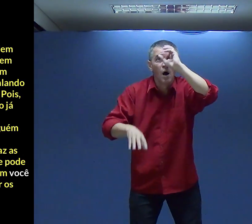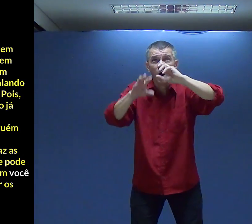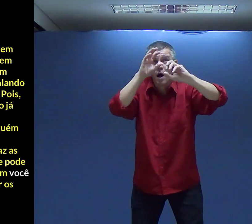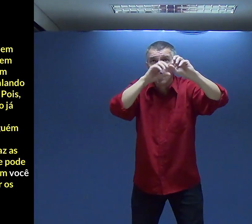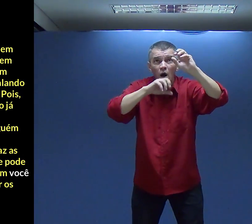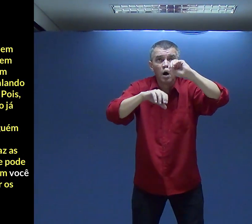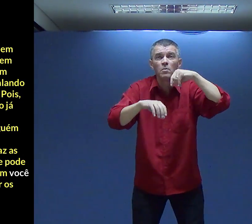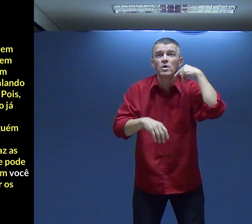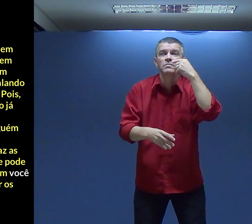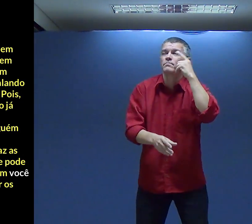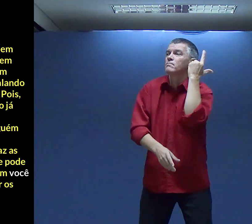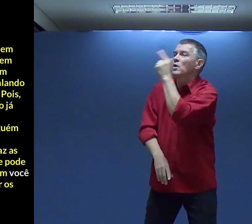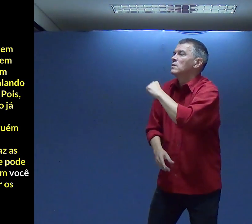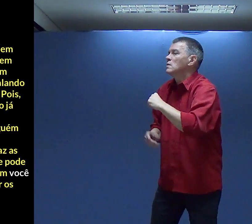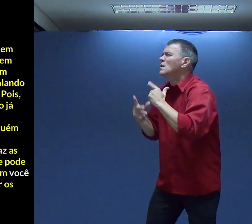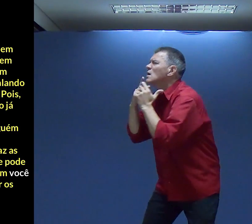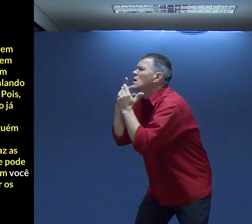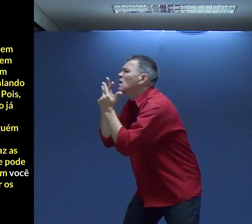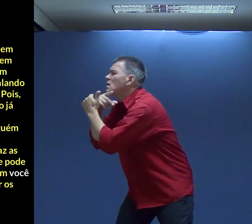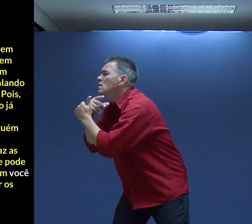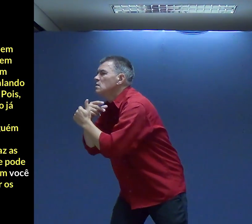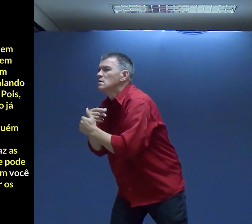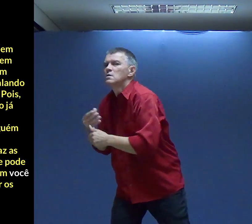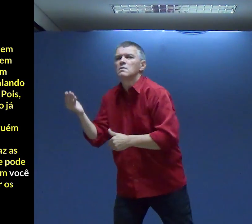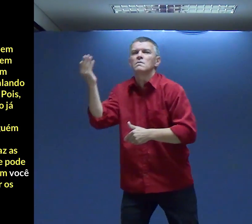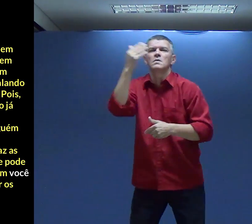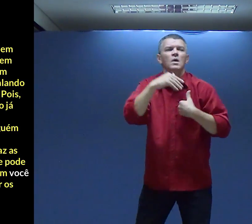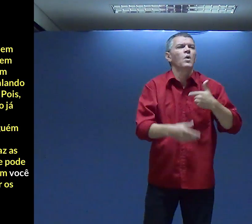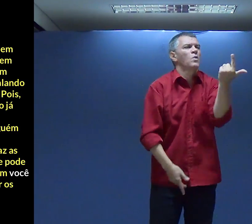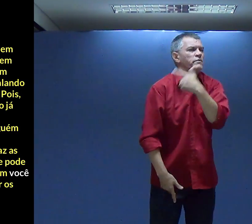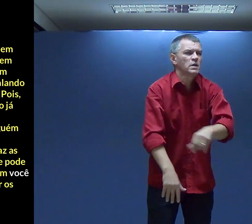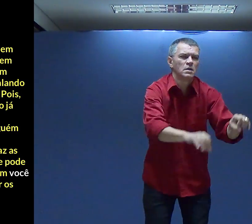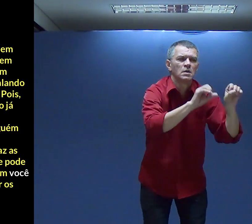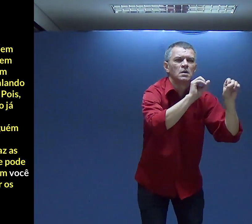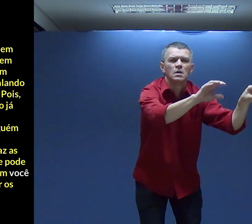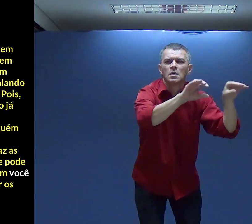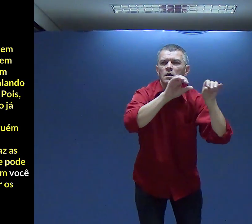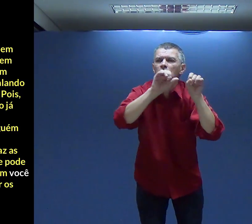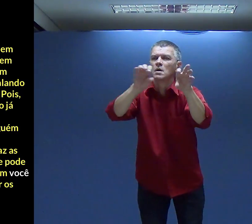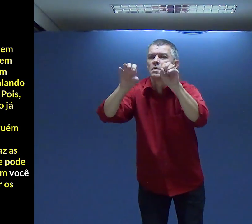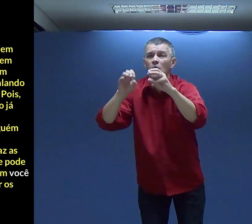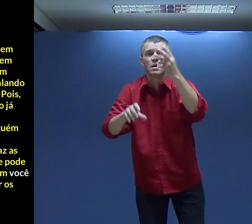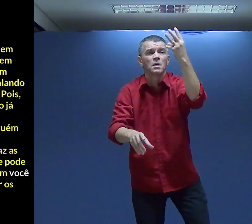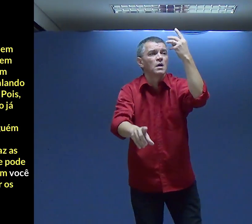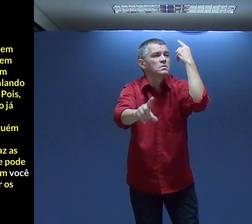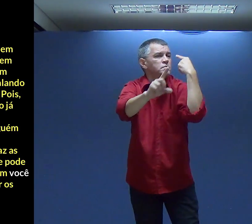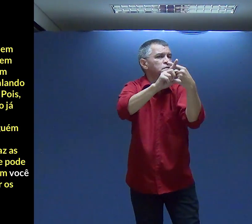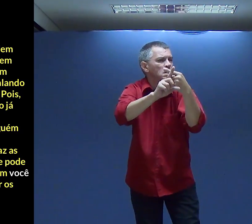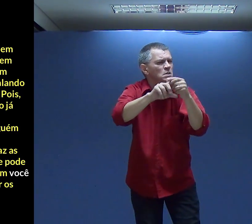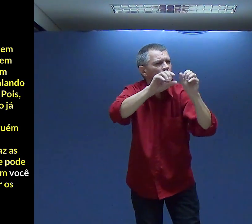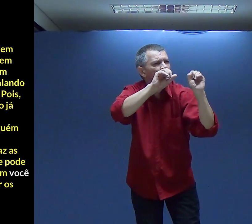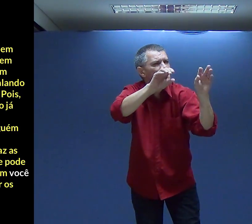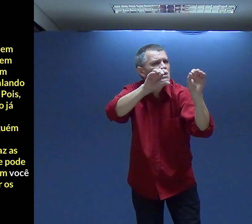ensinado Muito Mas às vezes Eu olho E quando eu acabe De ensinar Percebo Alguém